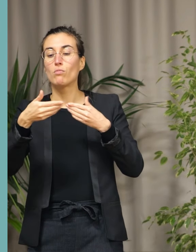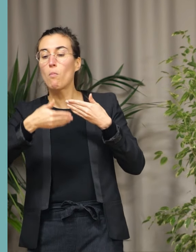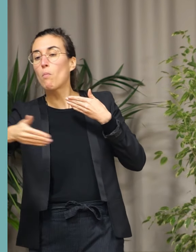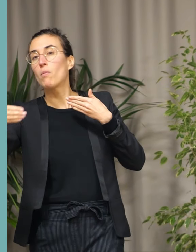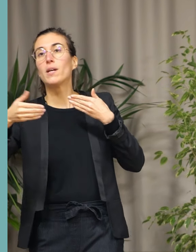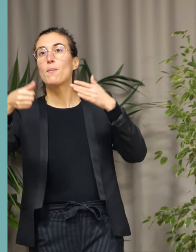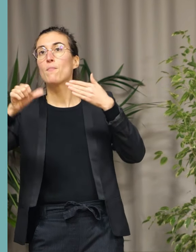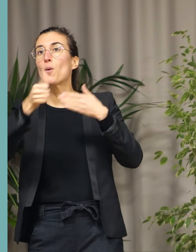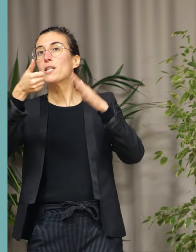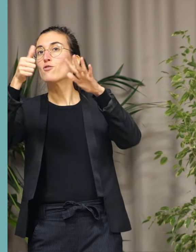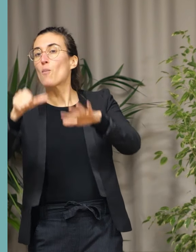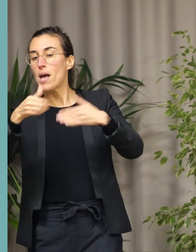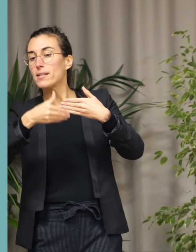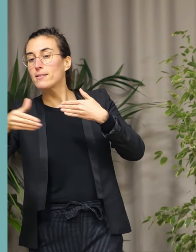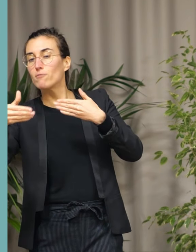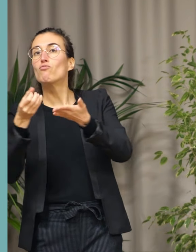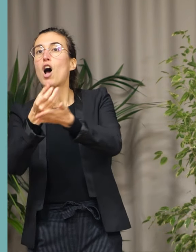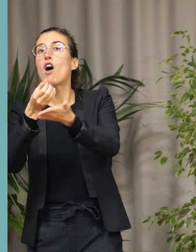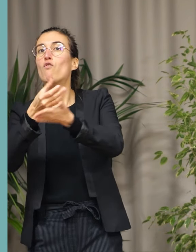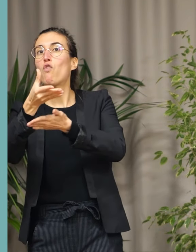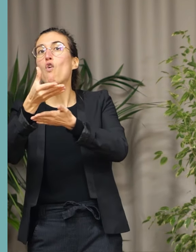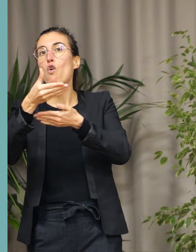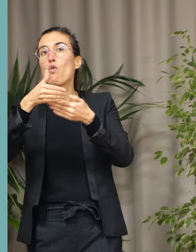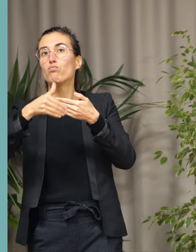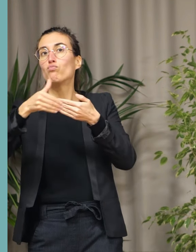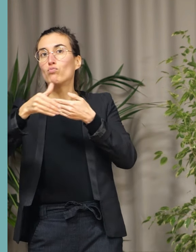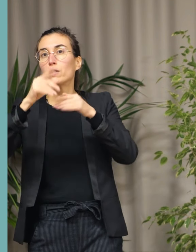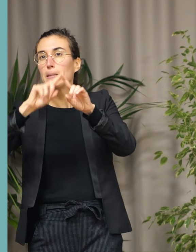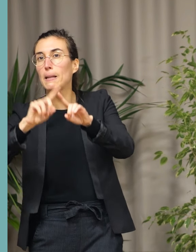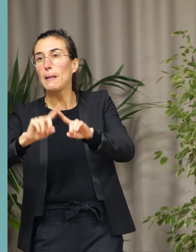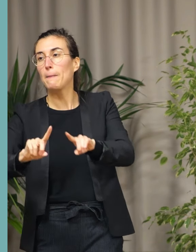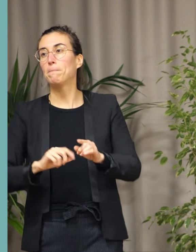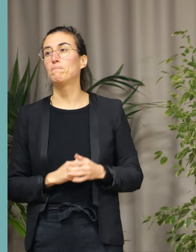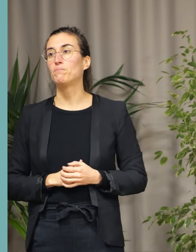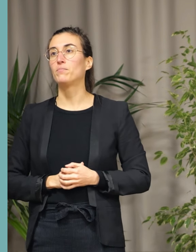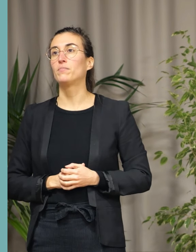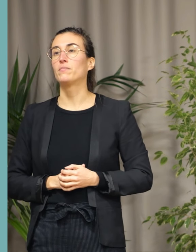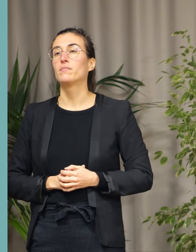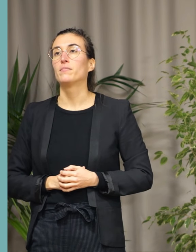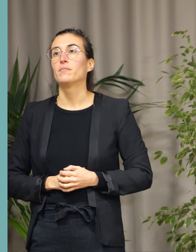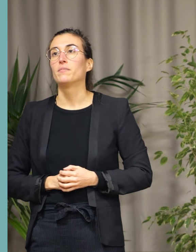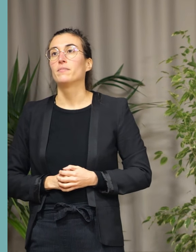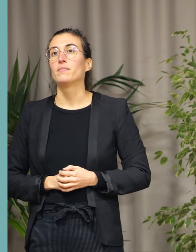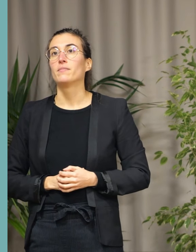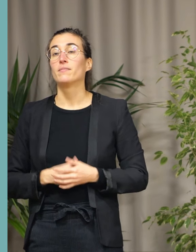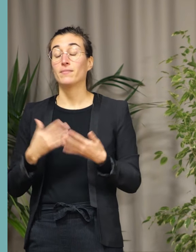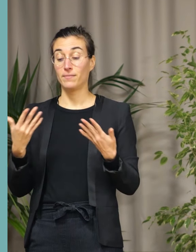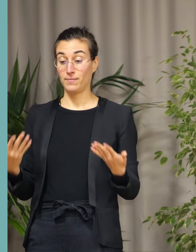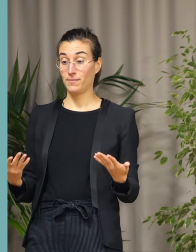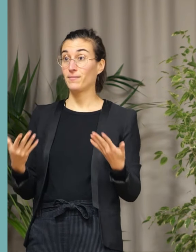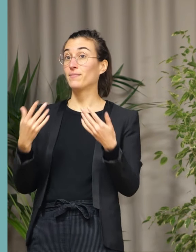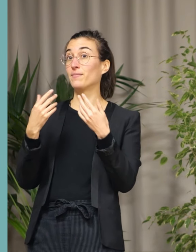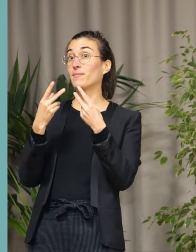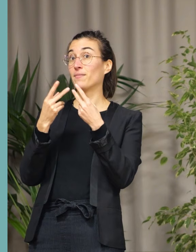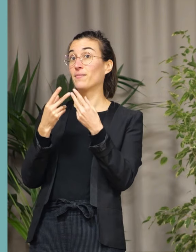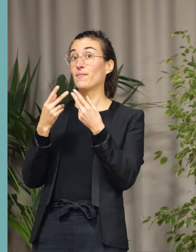et on vous donnera les suites de ce projet en détail. la vie est belle quand elle